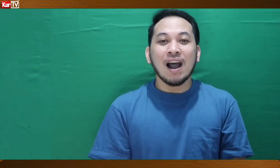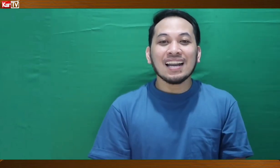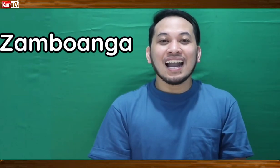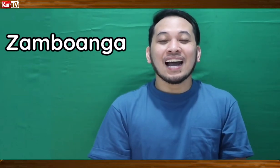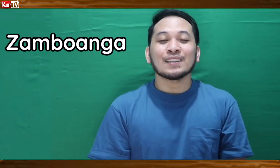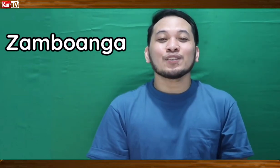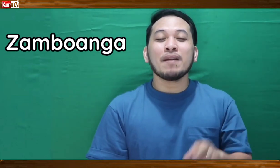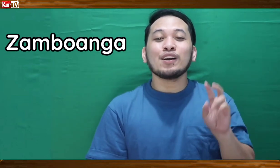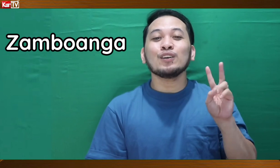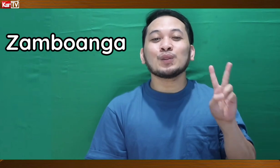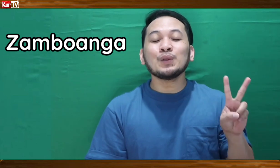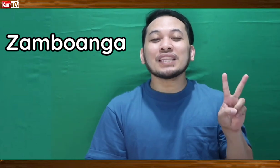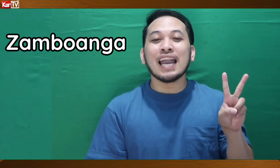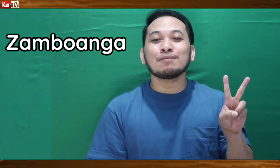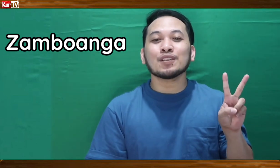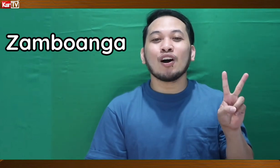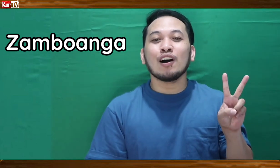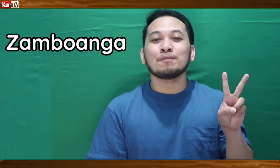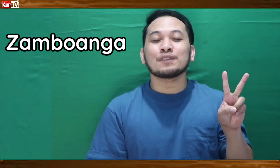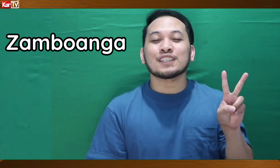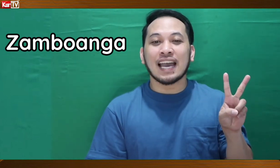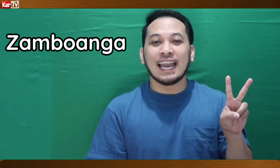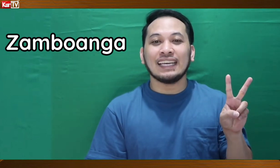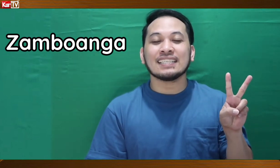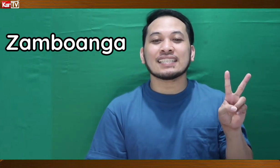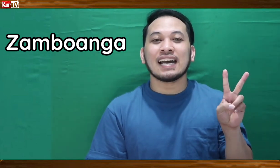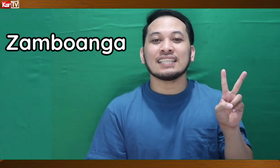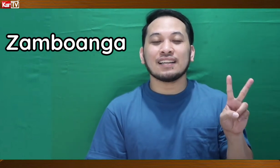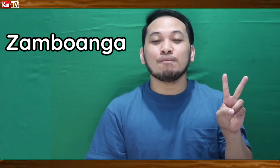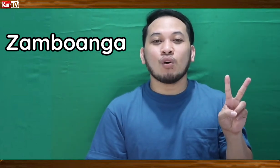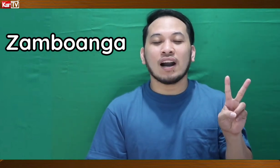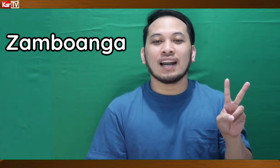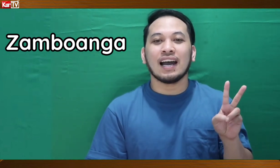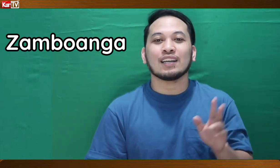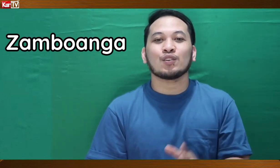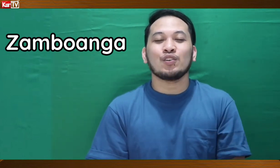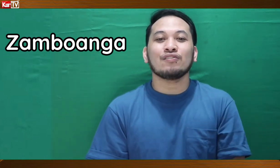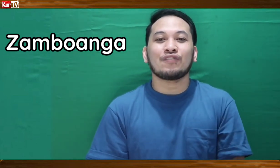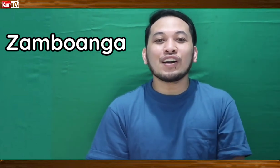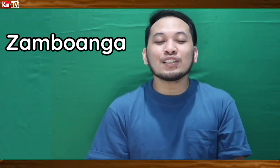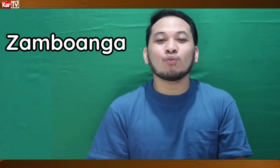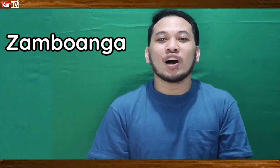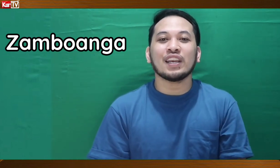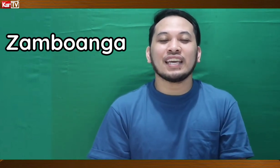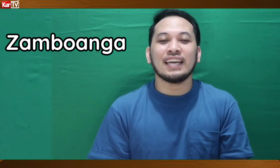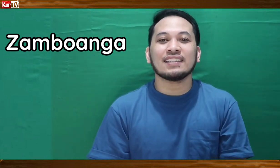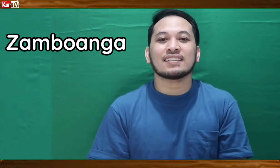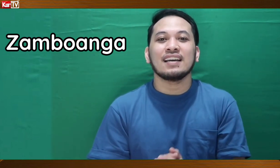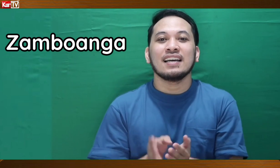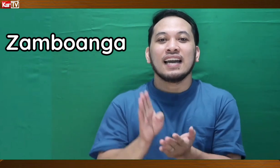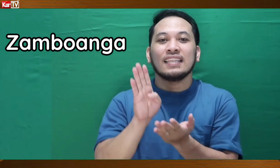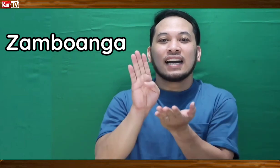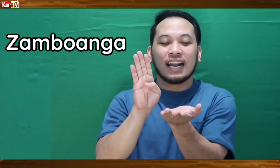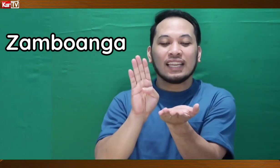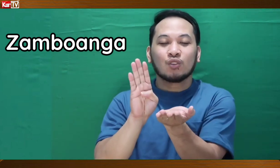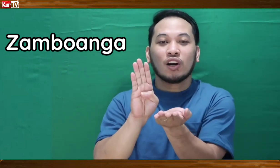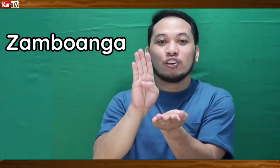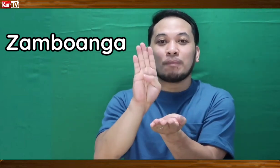Zambwanga. So, merong two types of signs sa Zambwanga. So, yung first one is nakaganto kayo